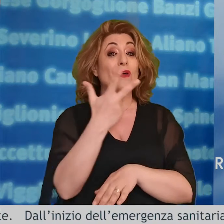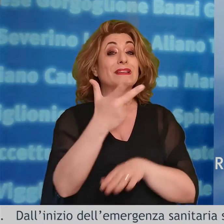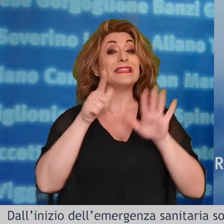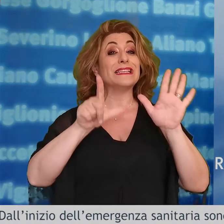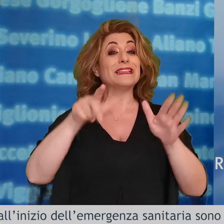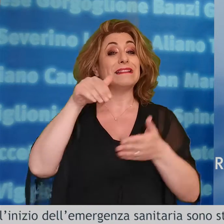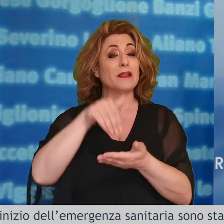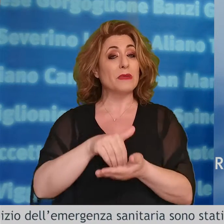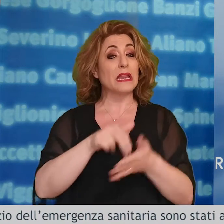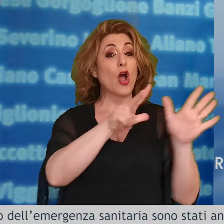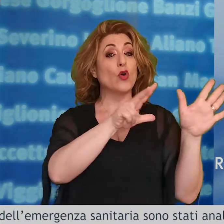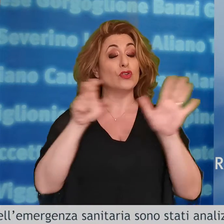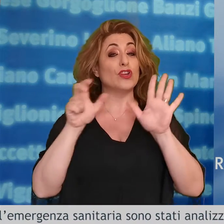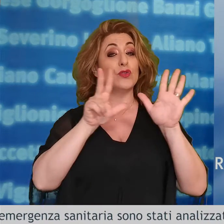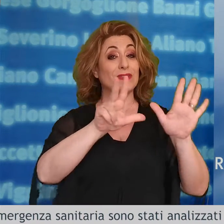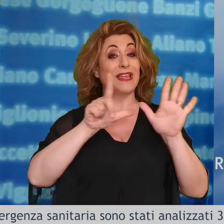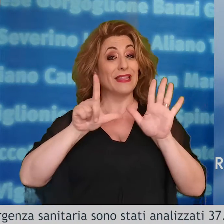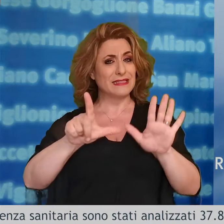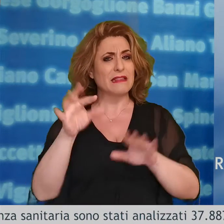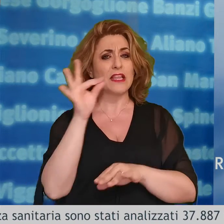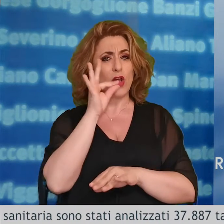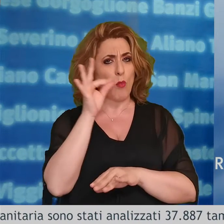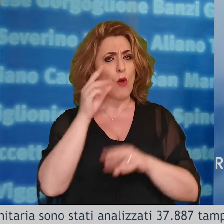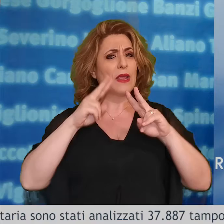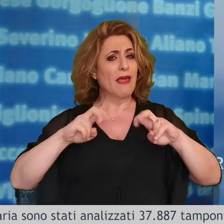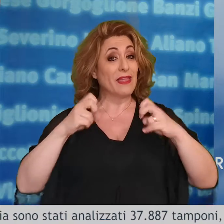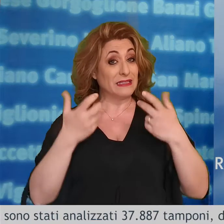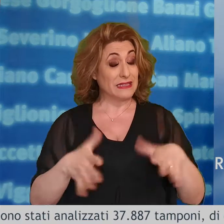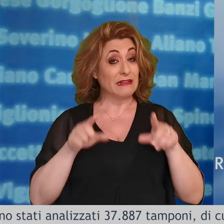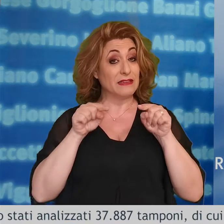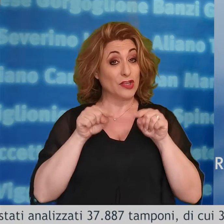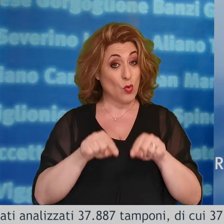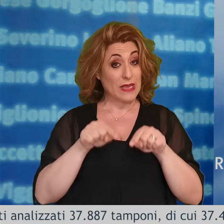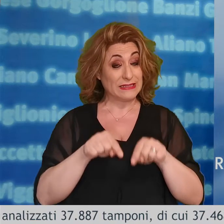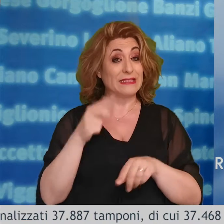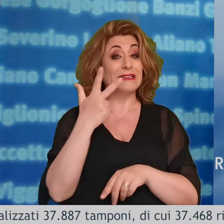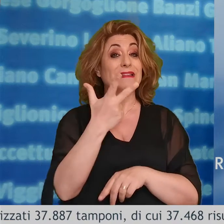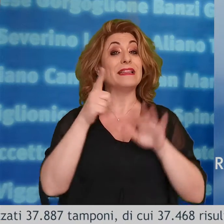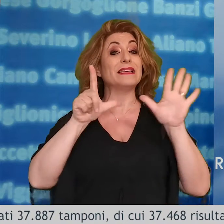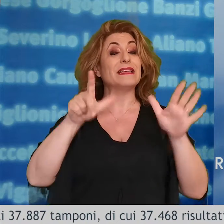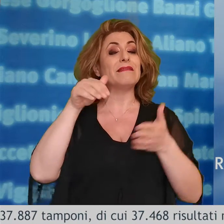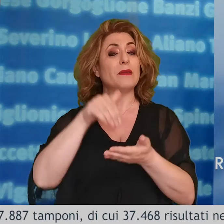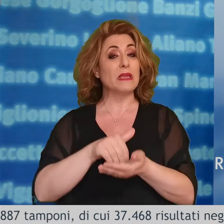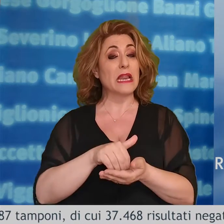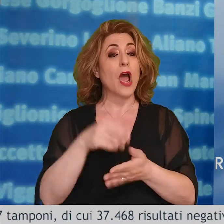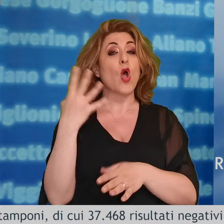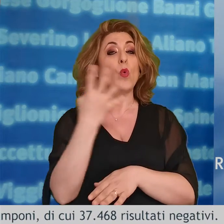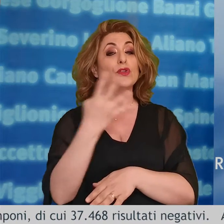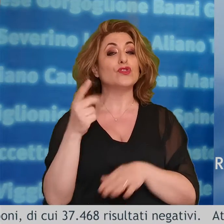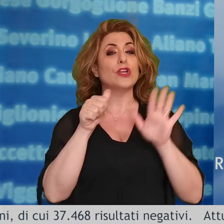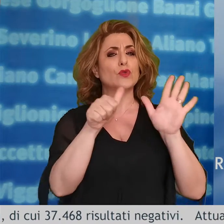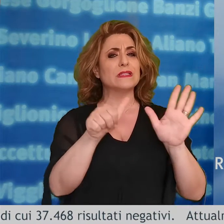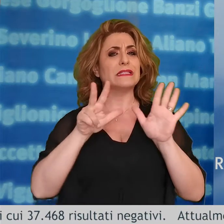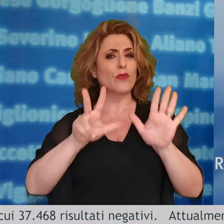.887 tamponi, di cui 37.468 risultati